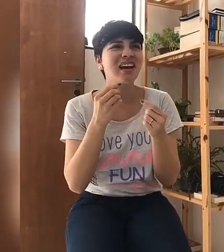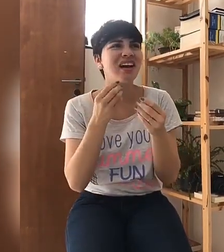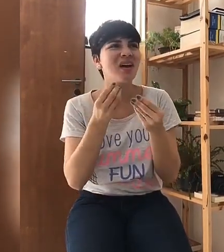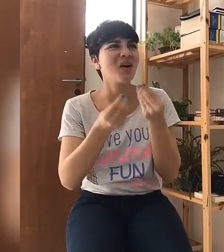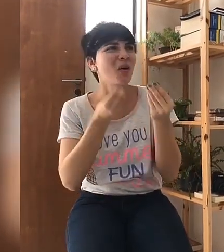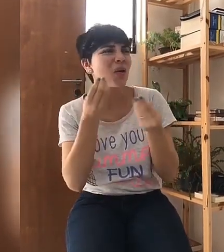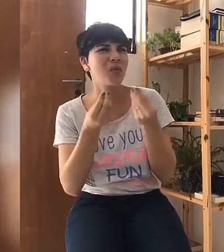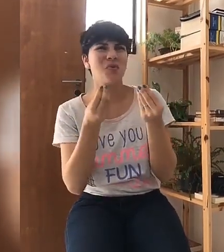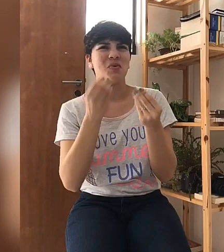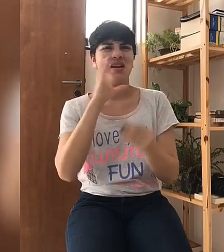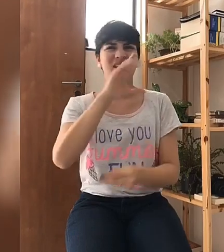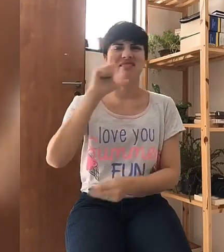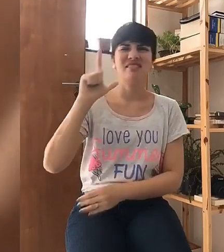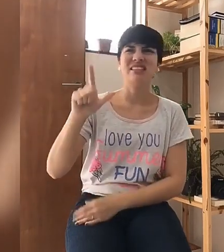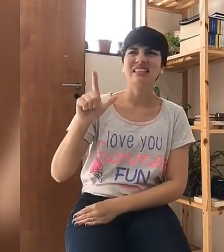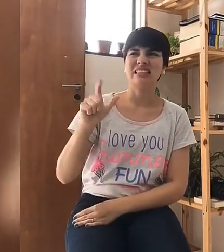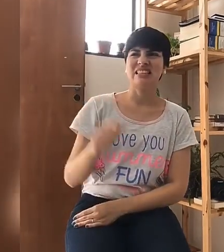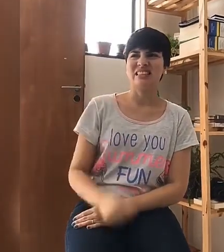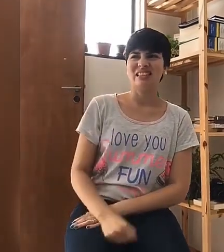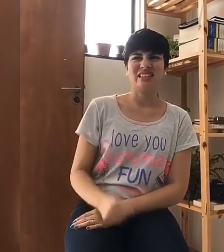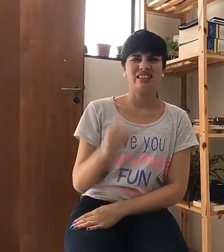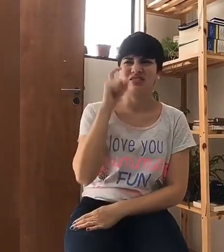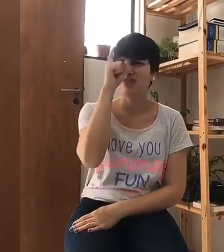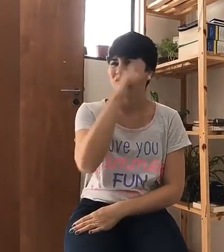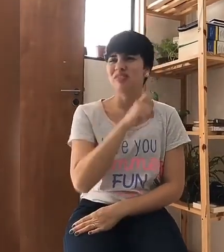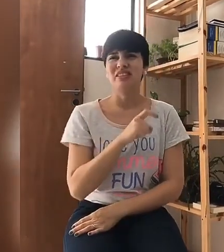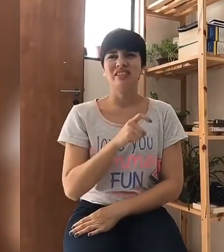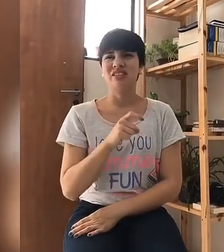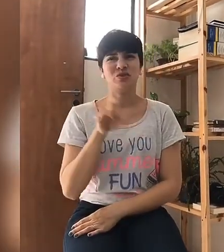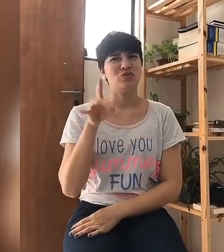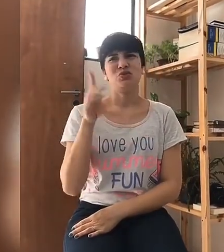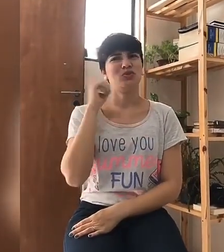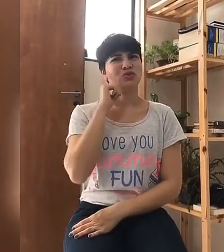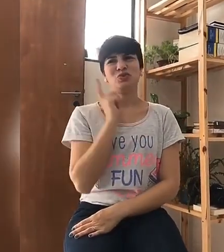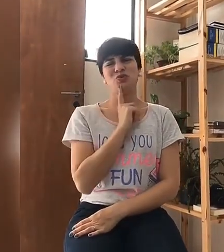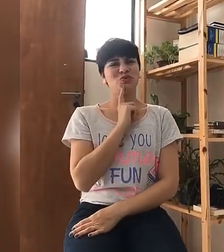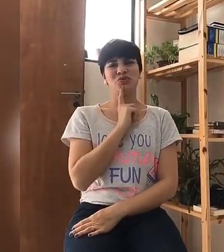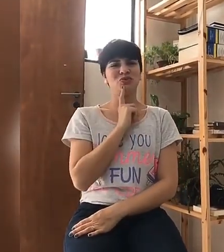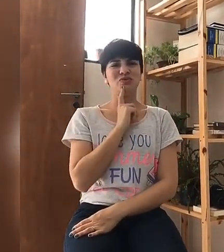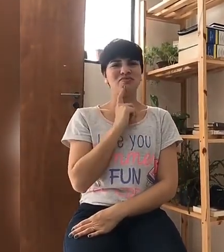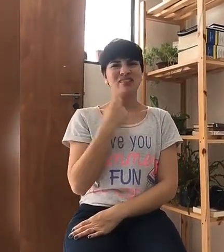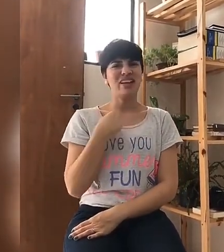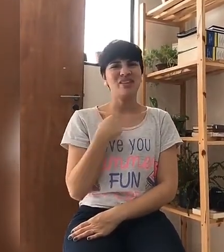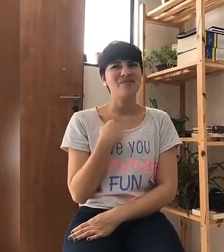Eu não conseguia saber como fazer eles. Eu pensava que só os surdos conseguiriam. Eu não.